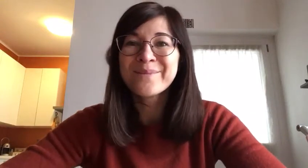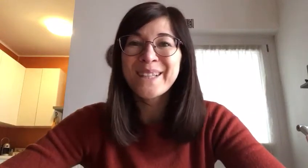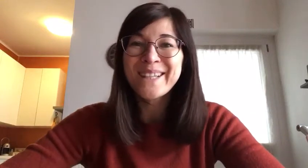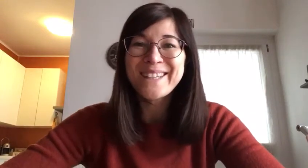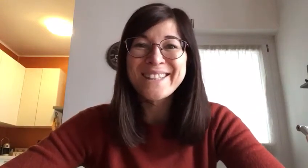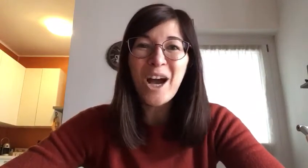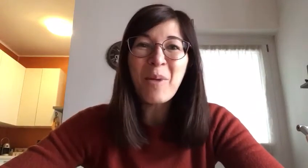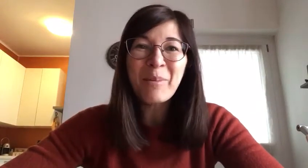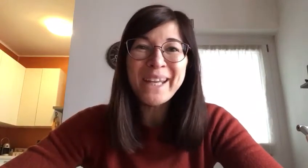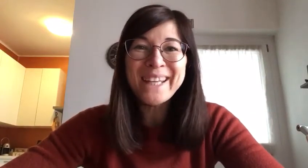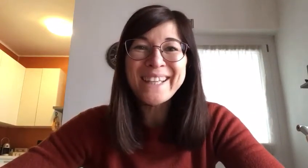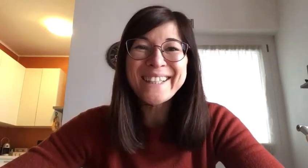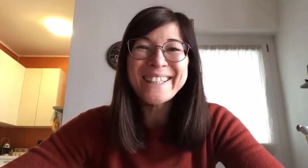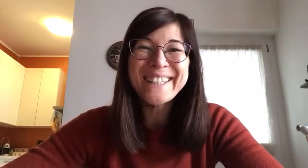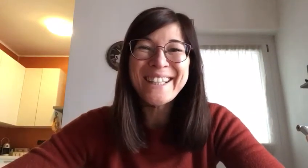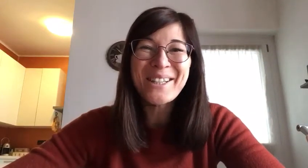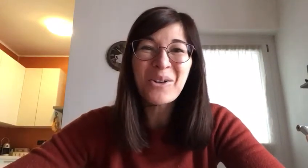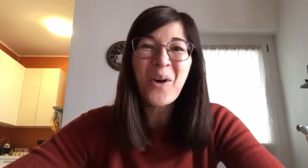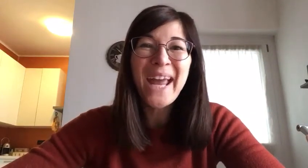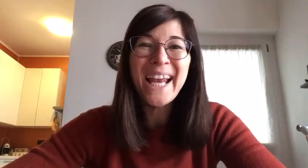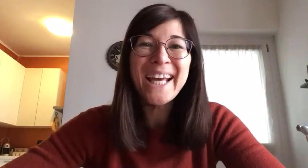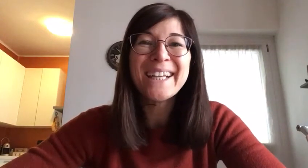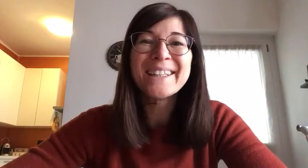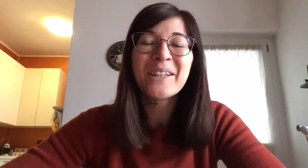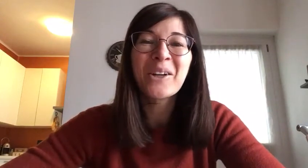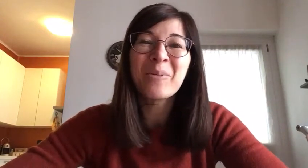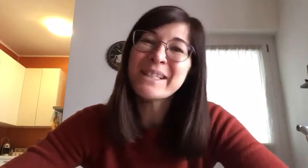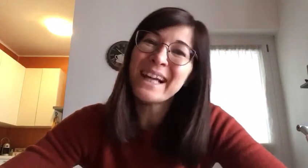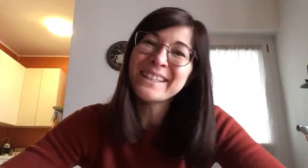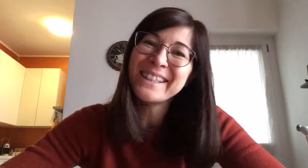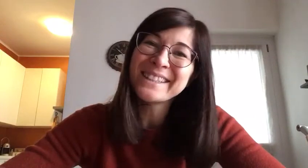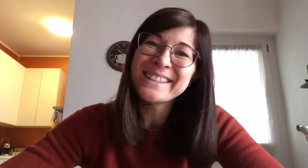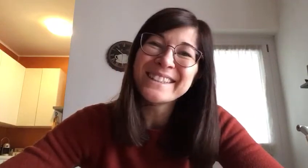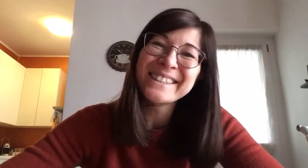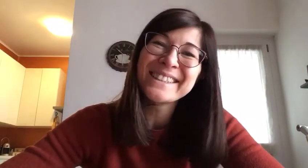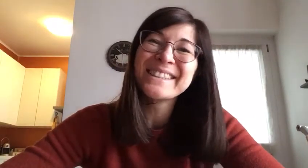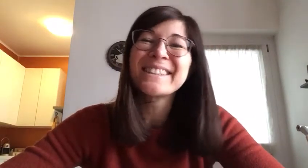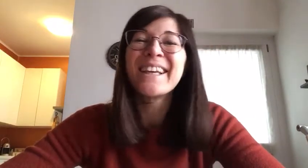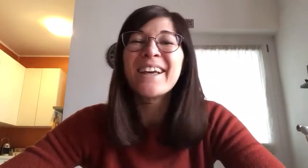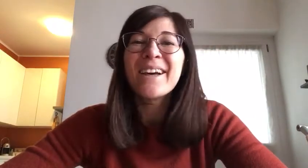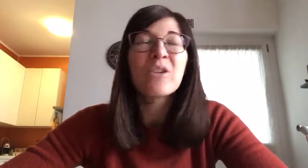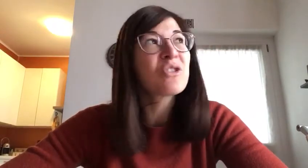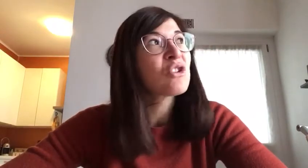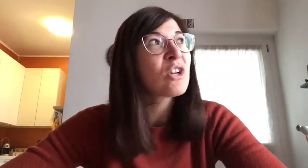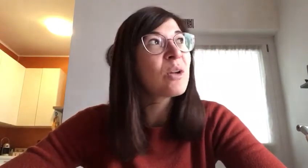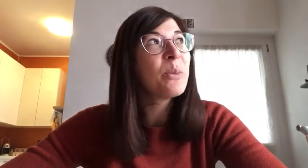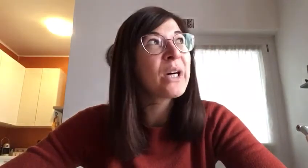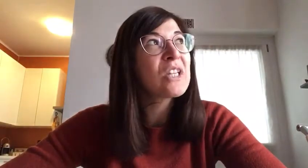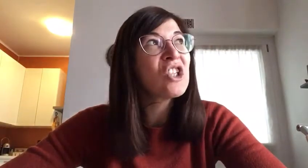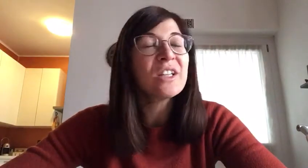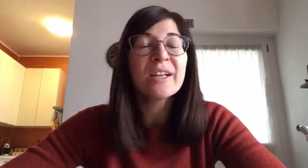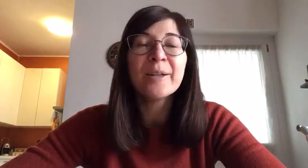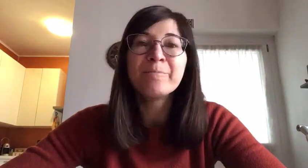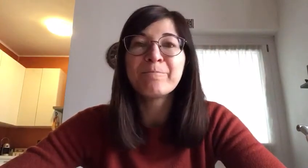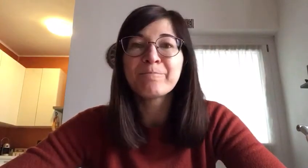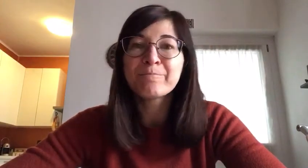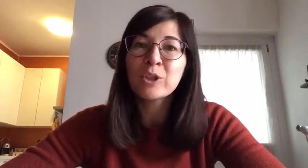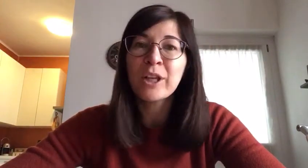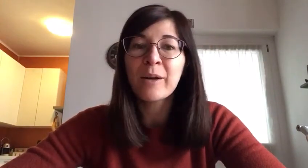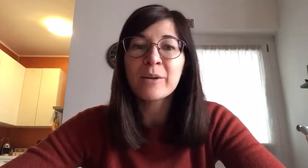ciao bambini sono ele come state oggi è una giornata un po' grigina non c